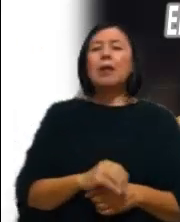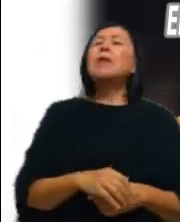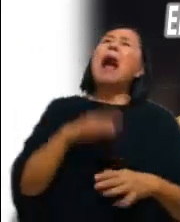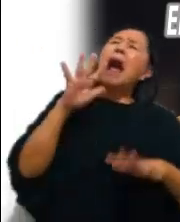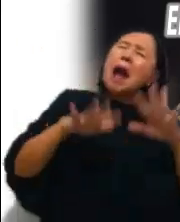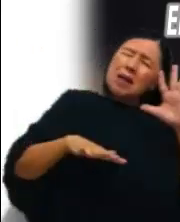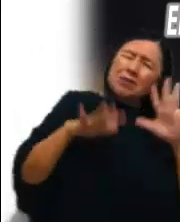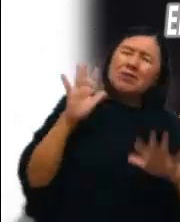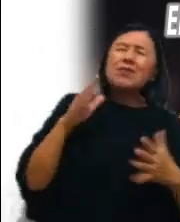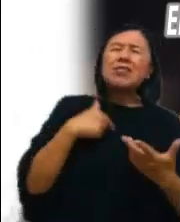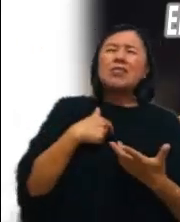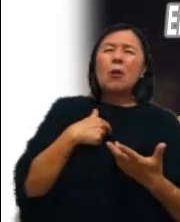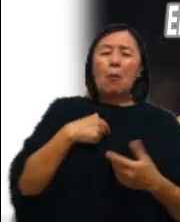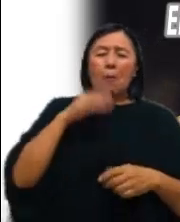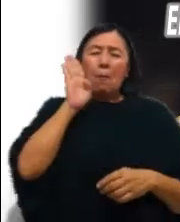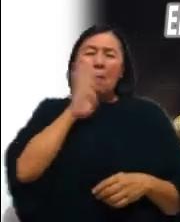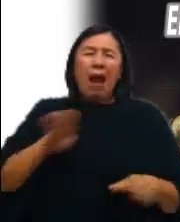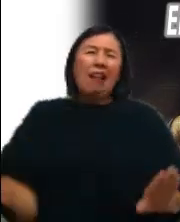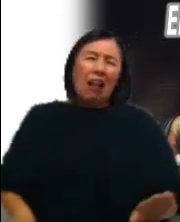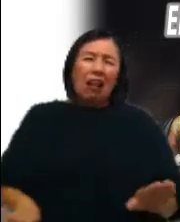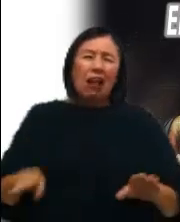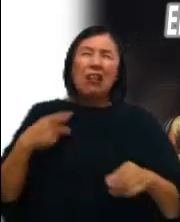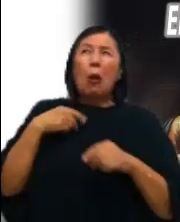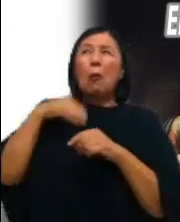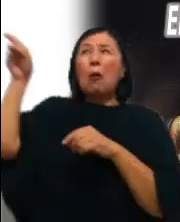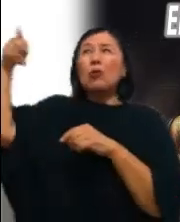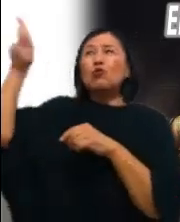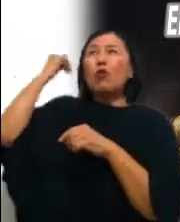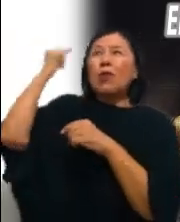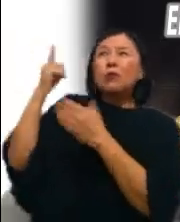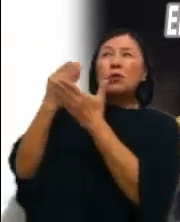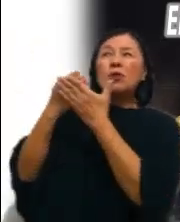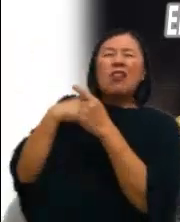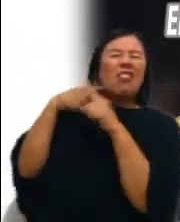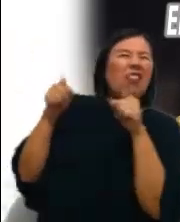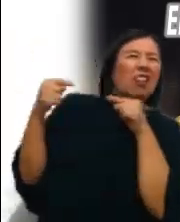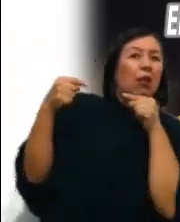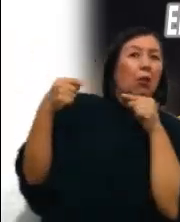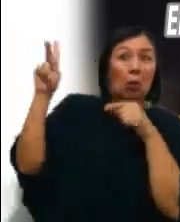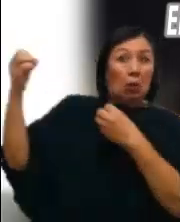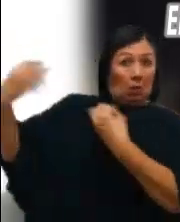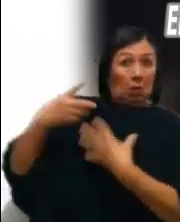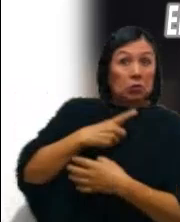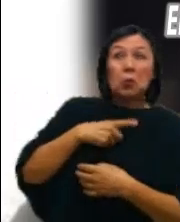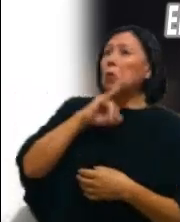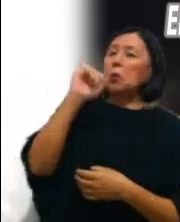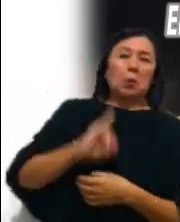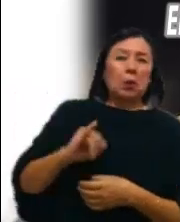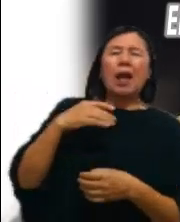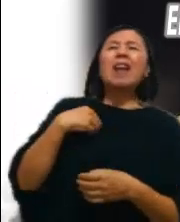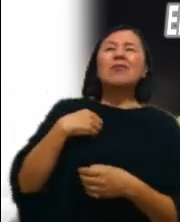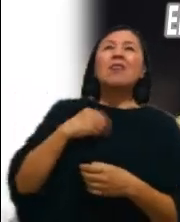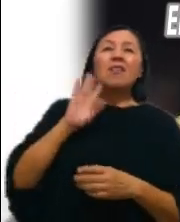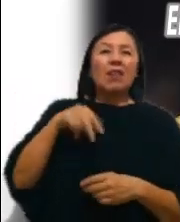actuar no fue conforme a su pensamiento Pero Él nunca me abandonó Siempre he sentido su presencia